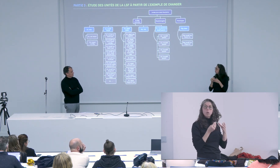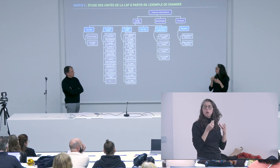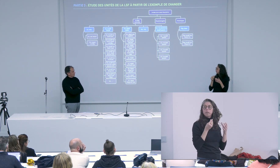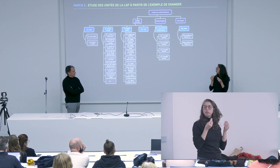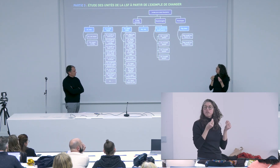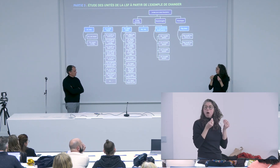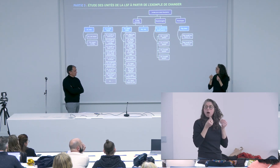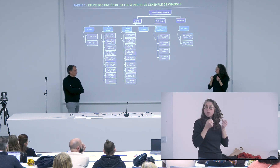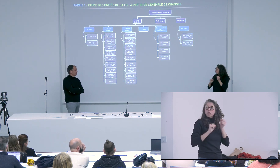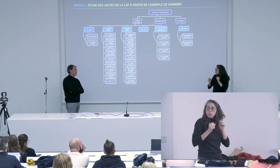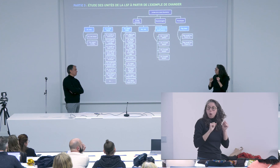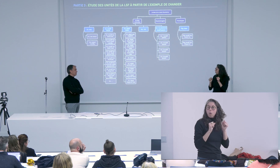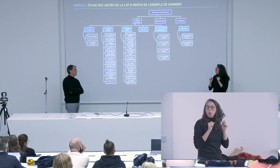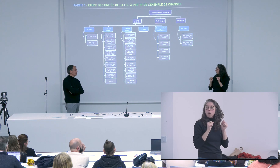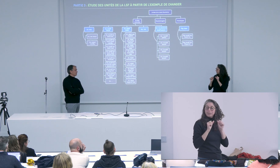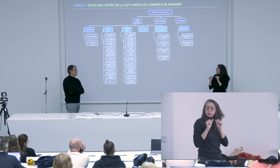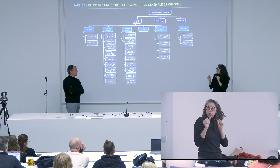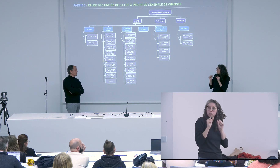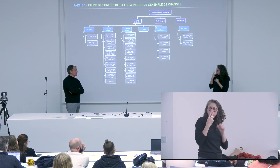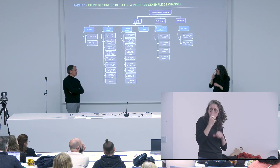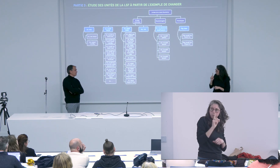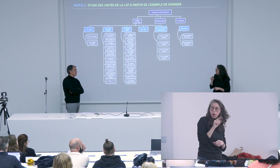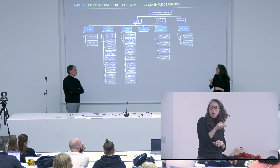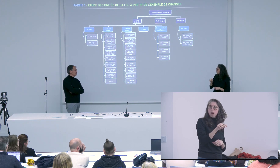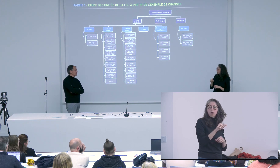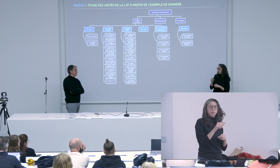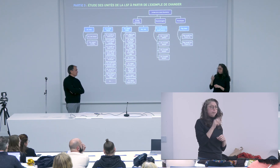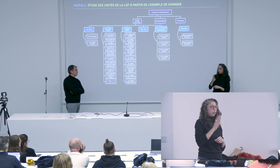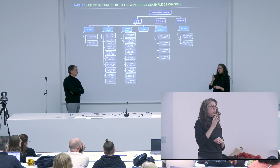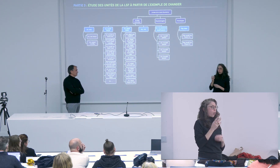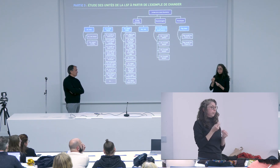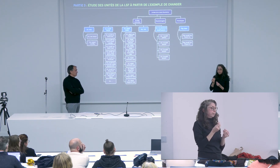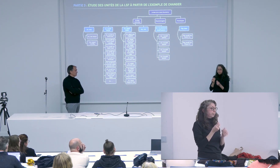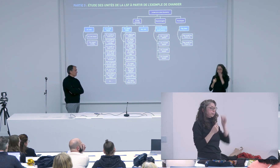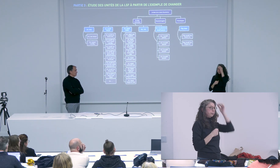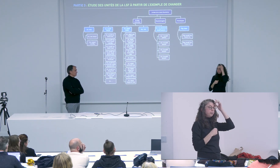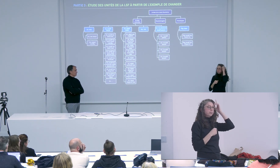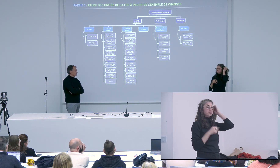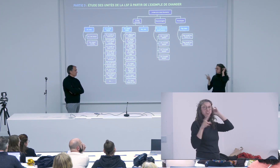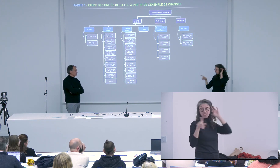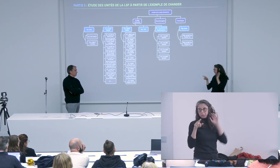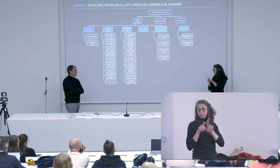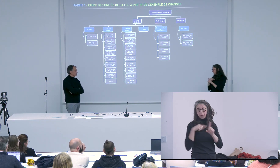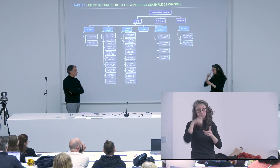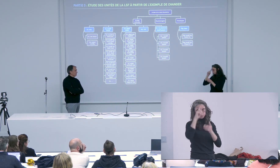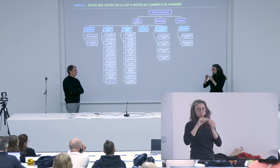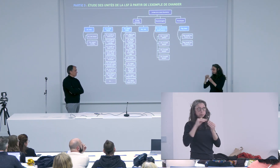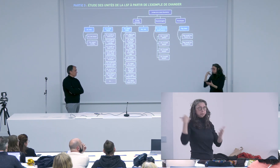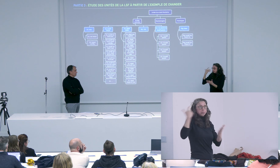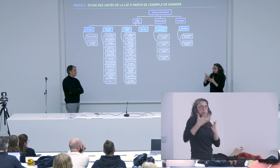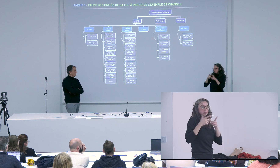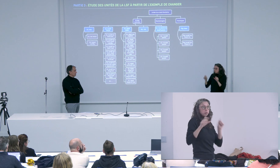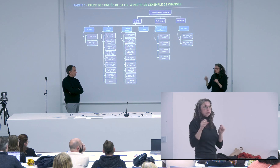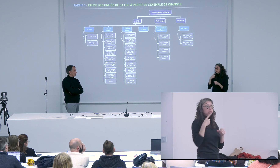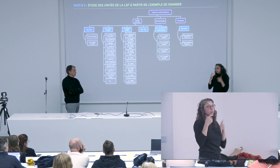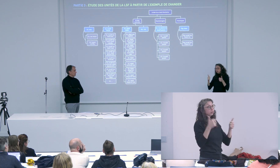toutes ces catégories étaient vraiment bien répertoriées pour moi mais dans Elan on manque aussi de finesse